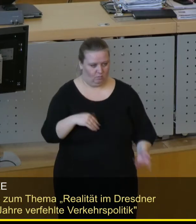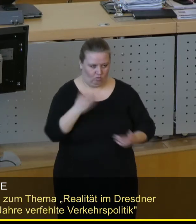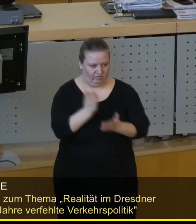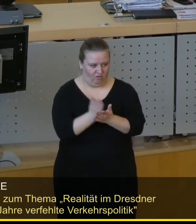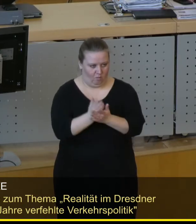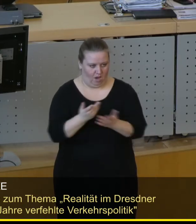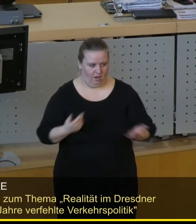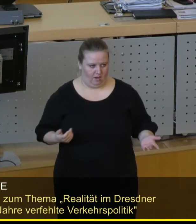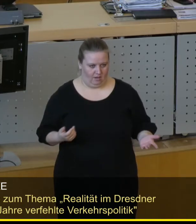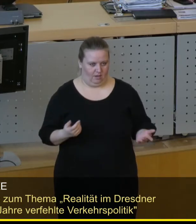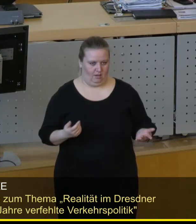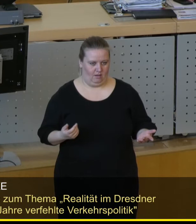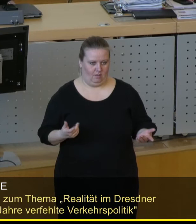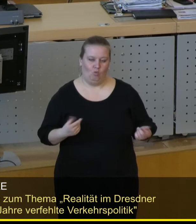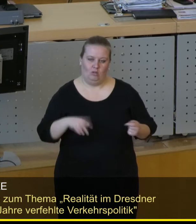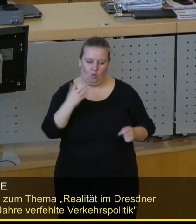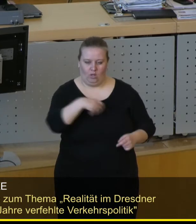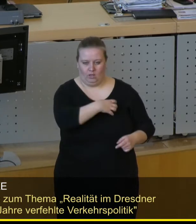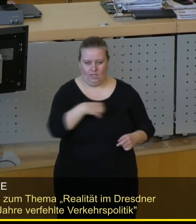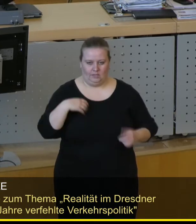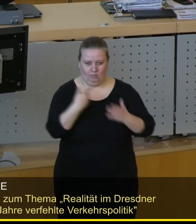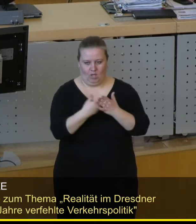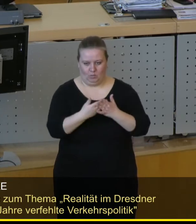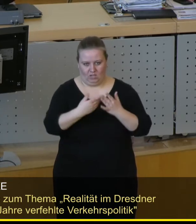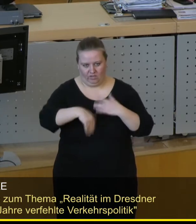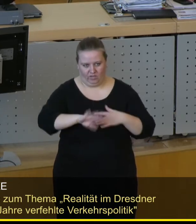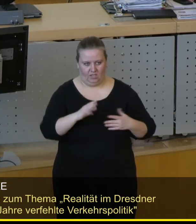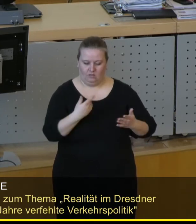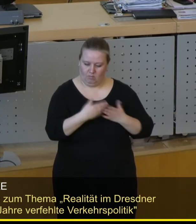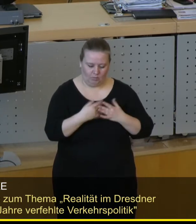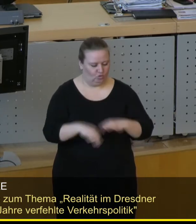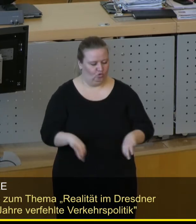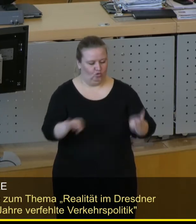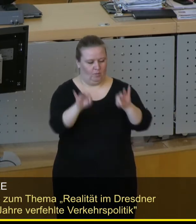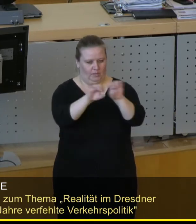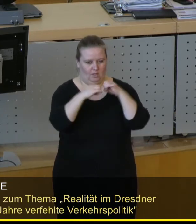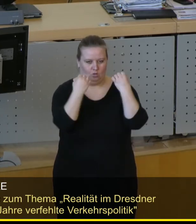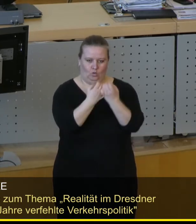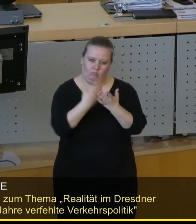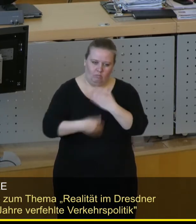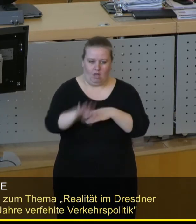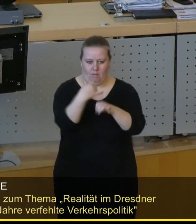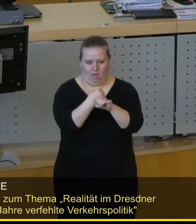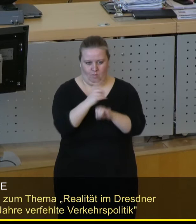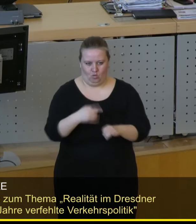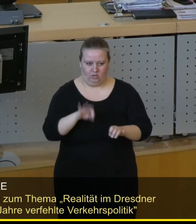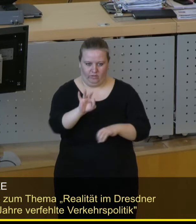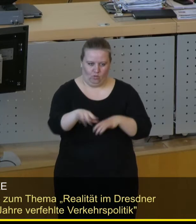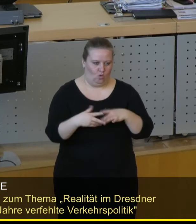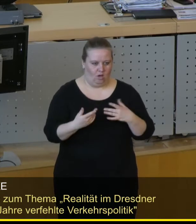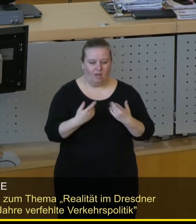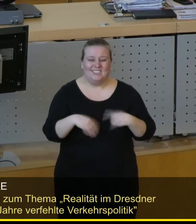Ende. Und wir haben auch in Dresden Beispiele gehabt, die tragisch sind. Und wir müssen hier etwas mehr tun für die